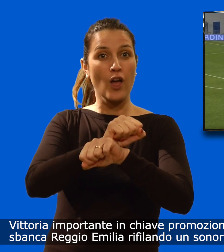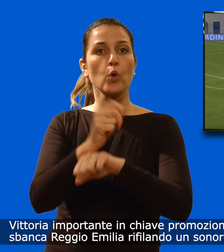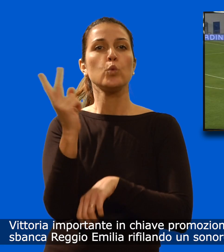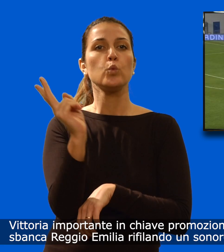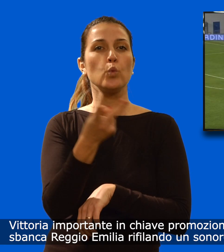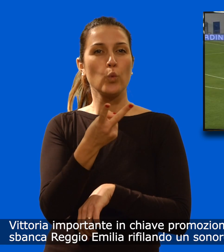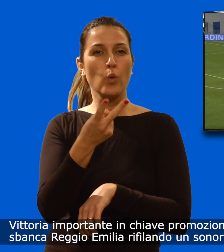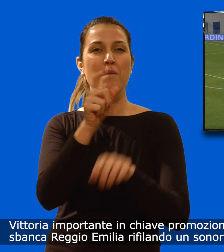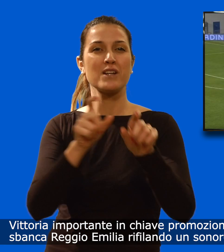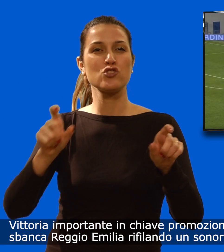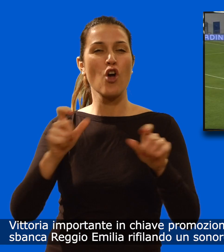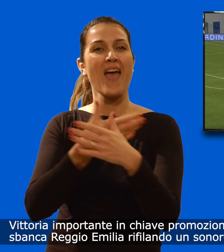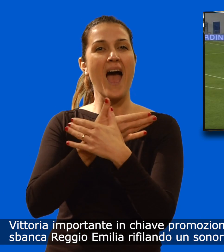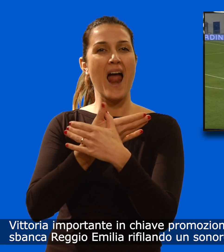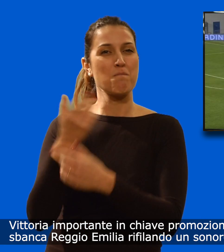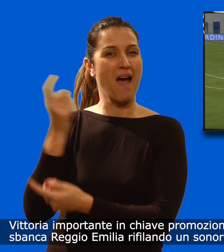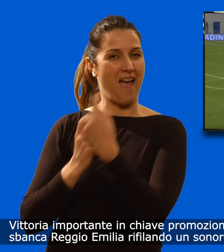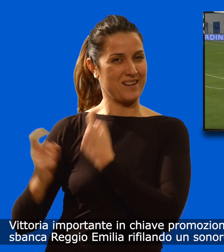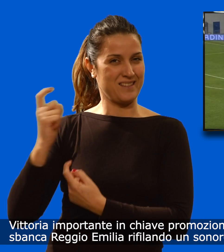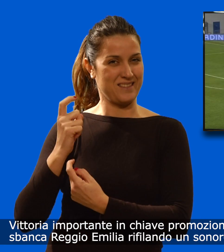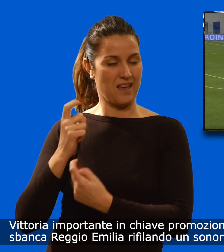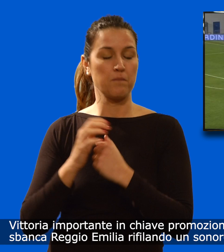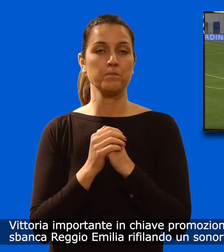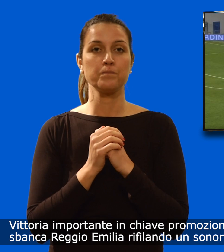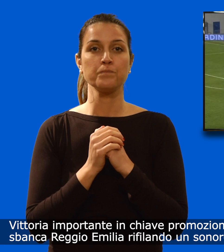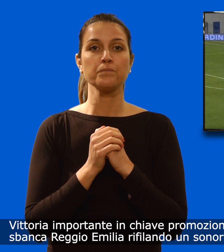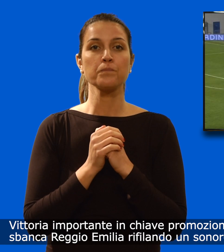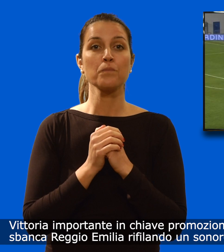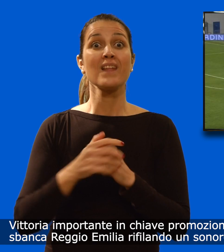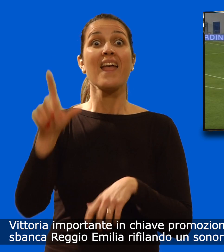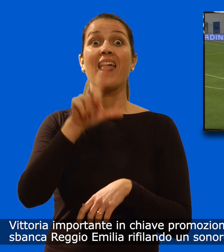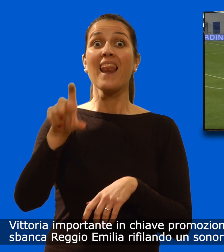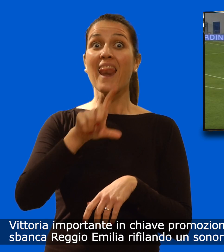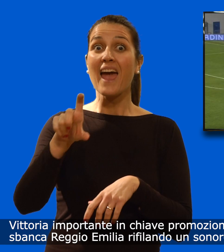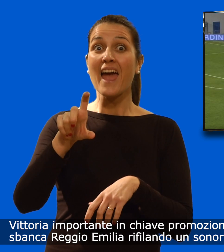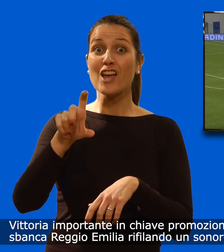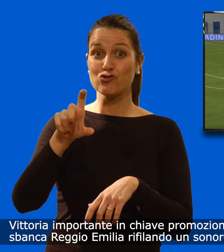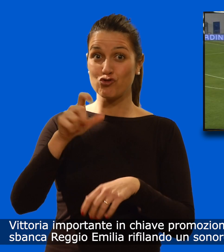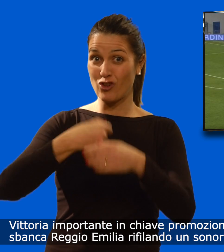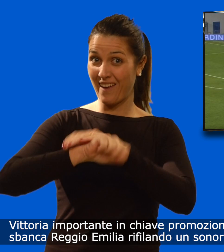Vittoria importante è in chiave a promozione per il Lecce che sbanca Reggio Emilia